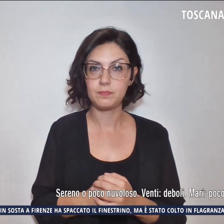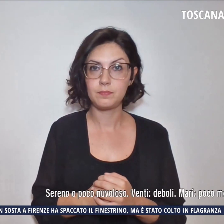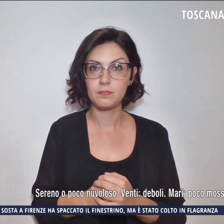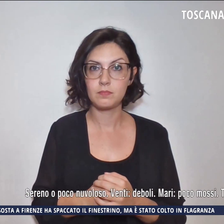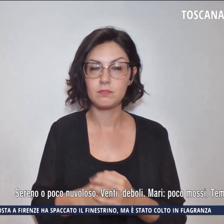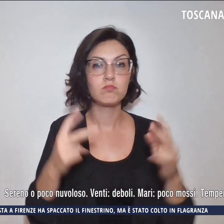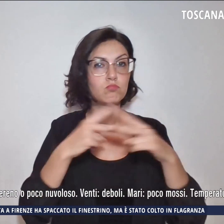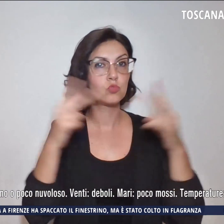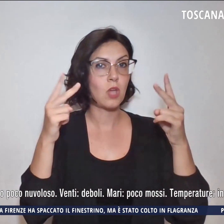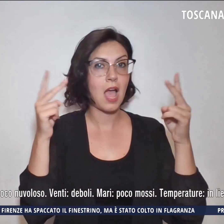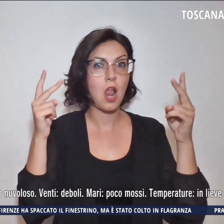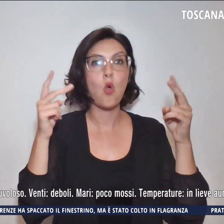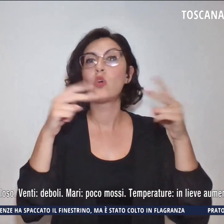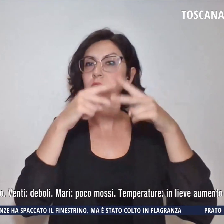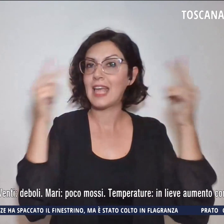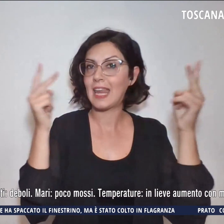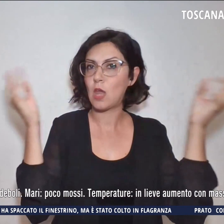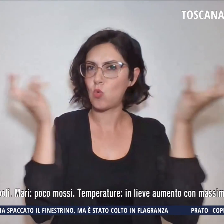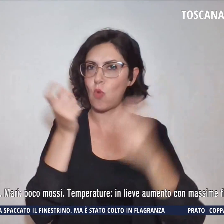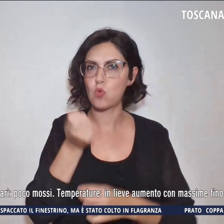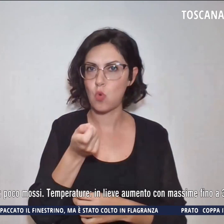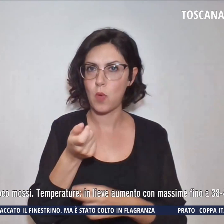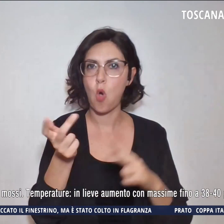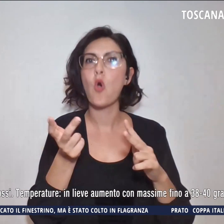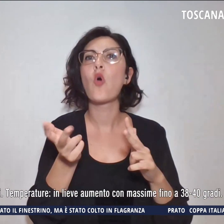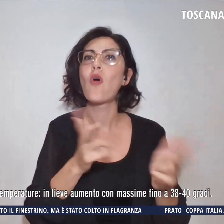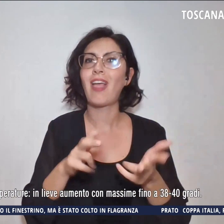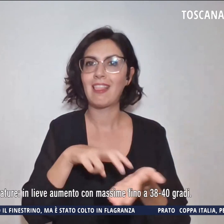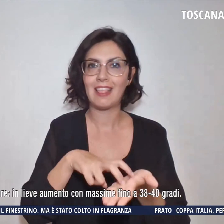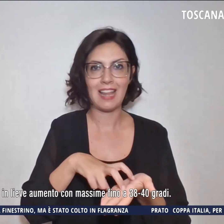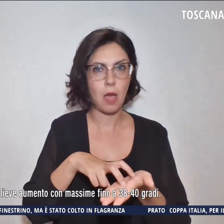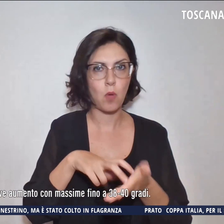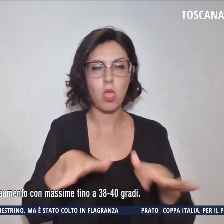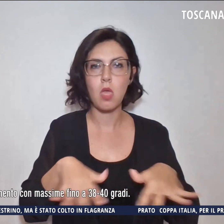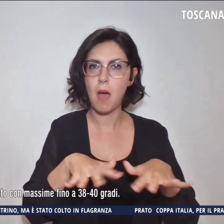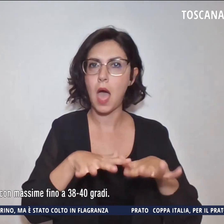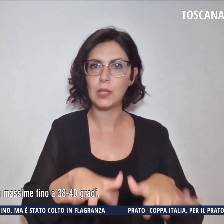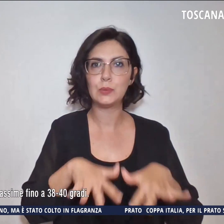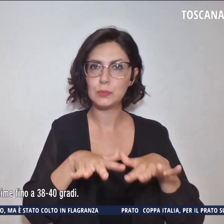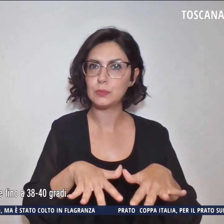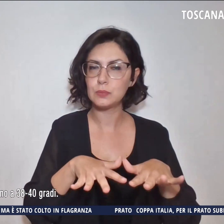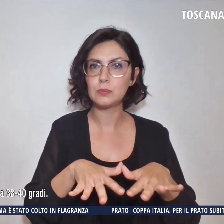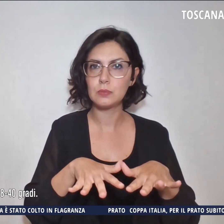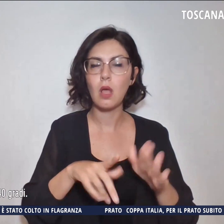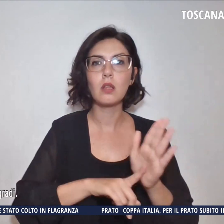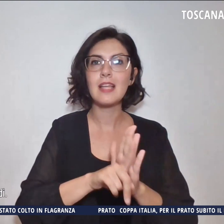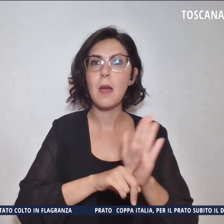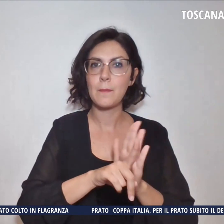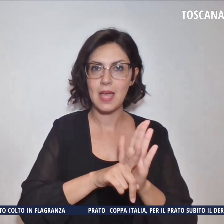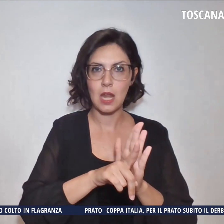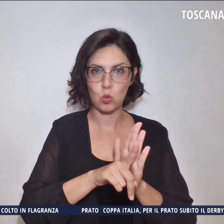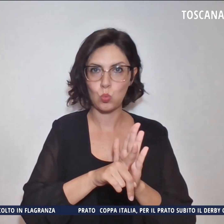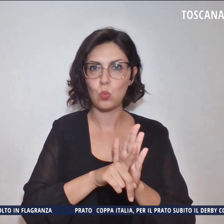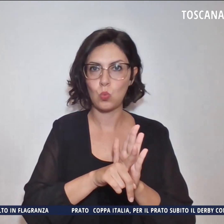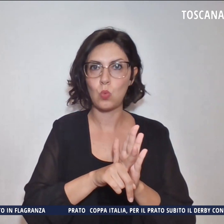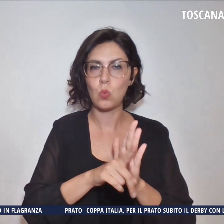sereno poco nuvoloso venti deboli mari poco mossi temperature in lieve aumento